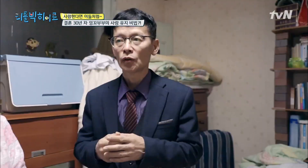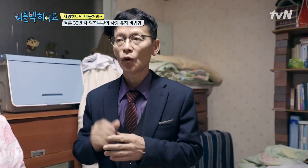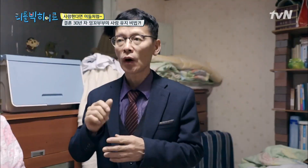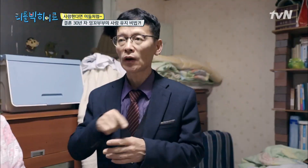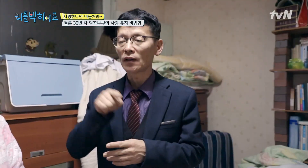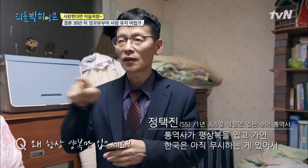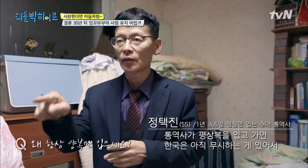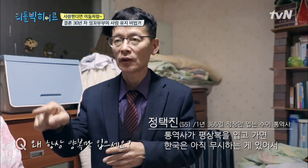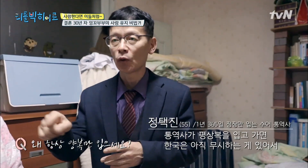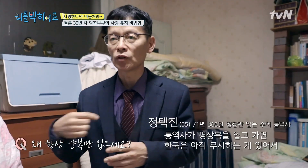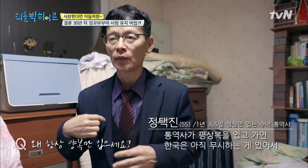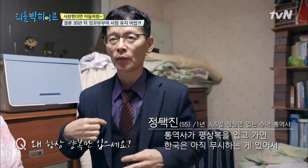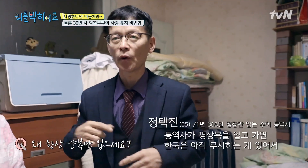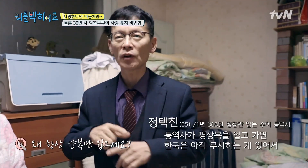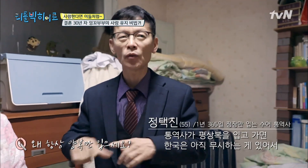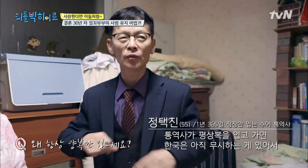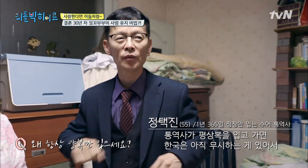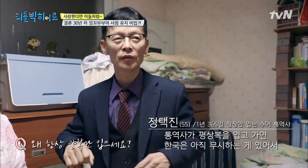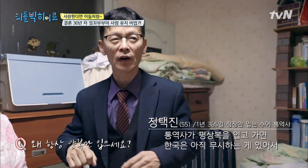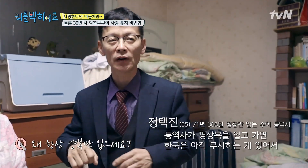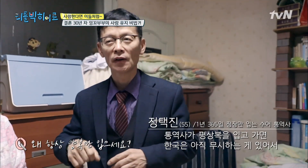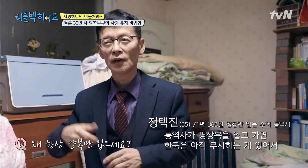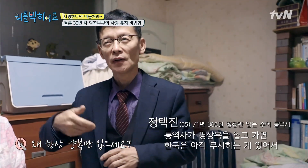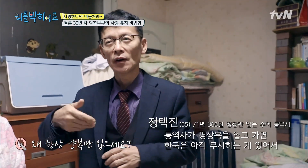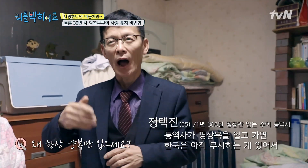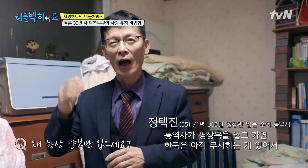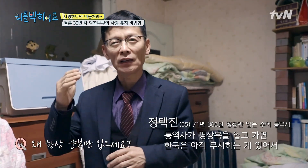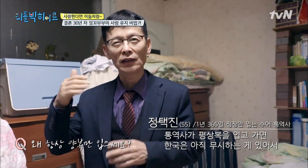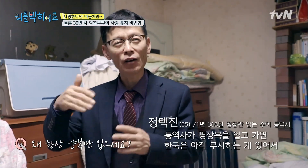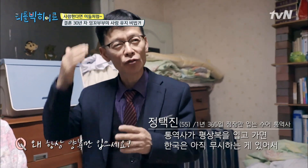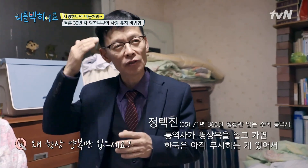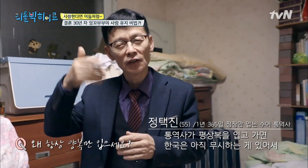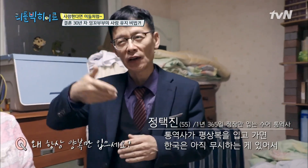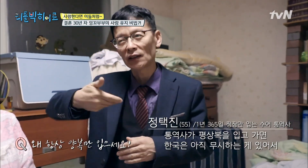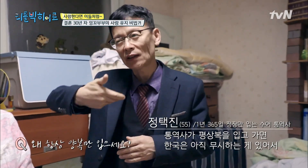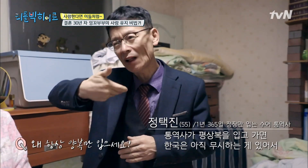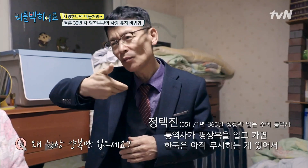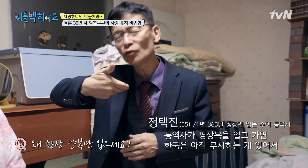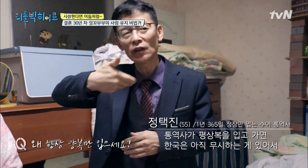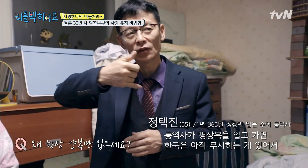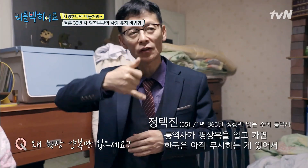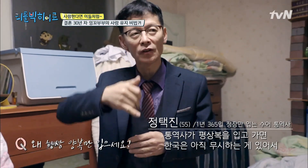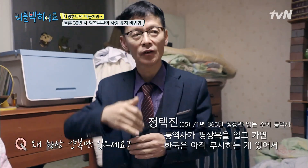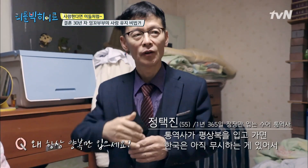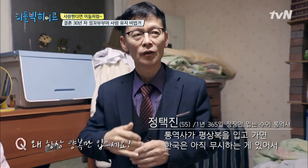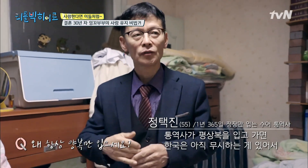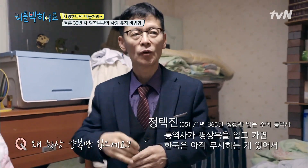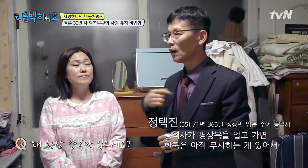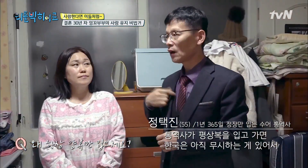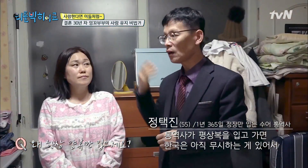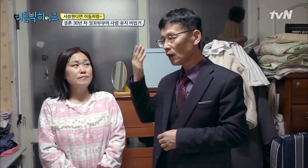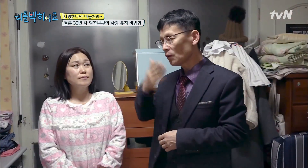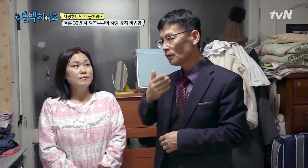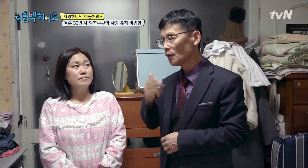트럭카로 가는 사람이 만약에 옷이 막 평상복 입으면 약간 바지까지 한국은 약간 까먹는 게 있어서 내가 깨끗하면